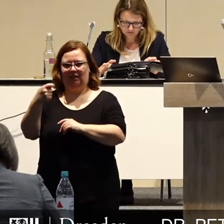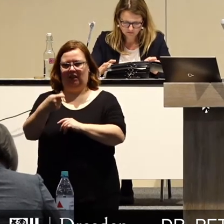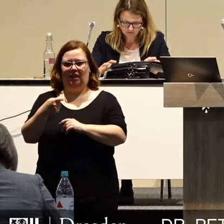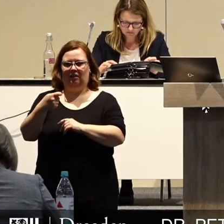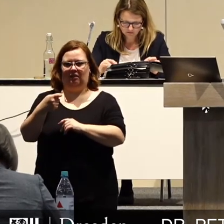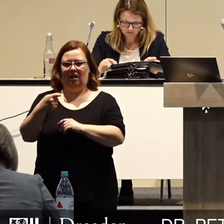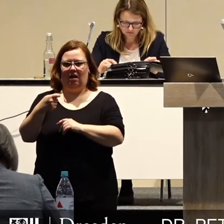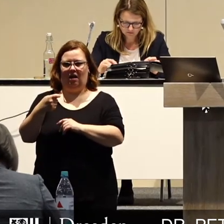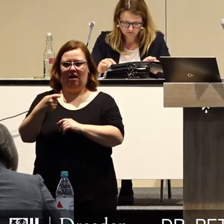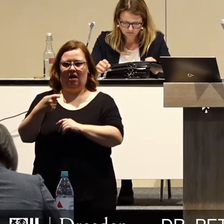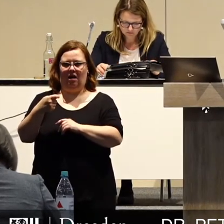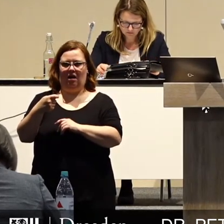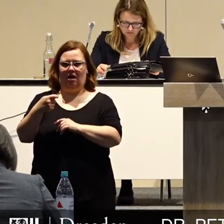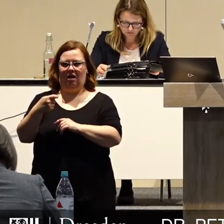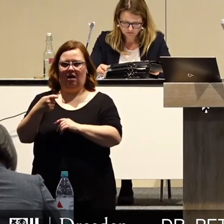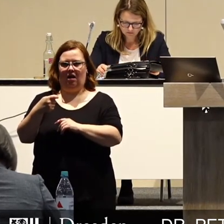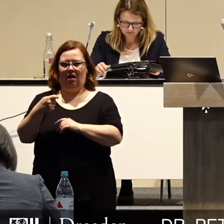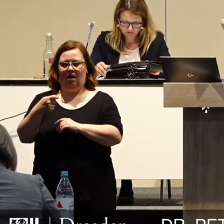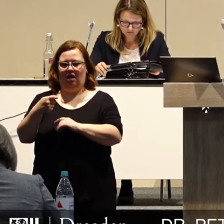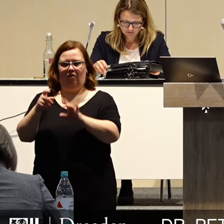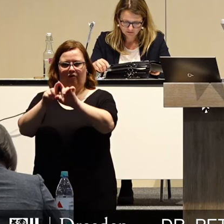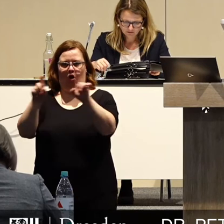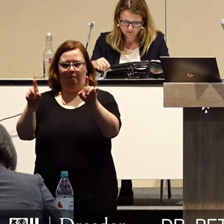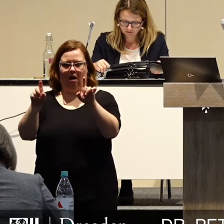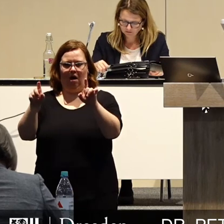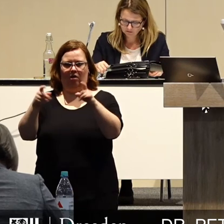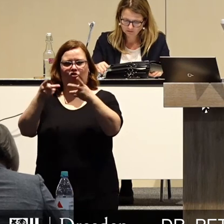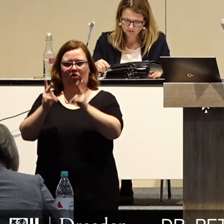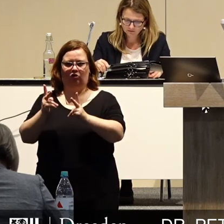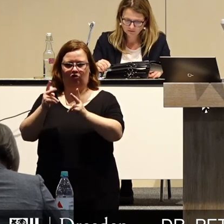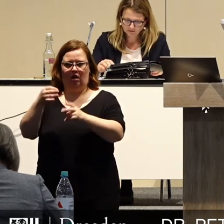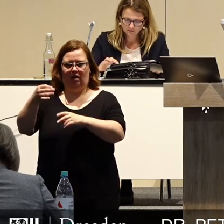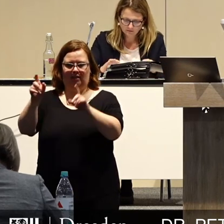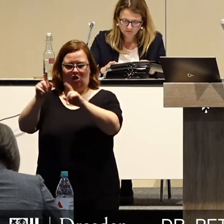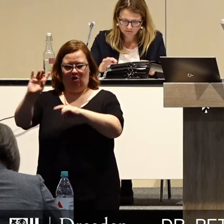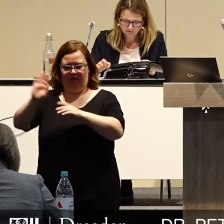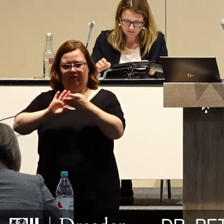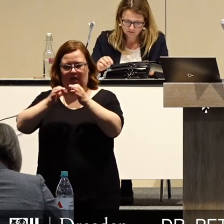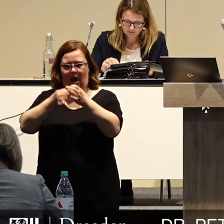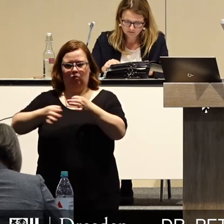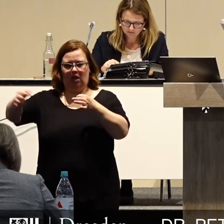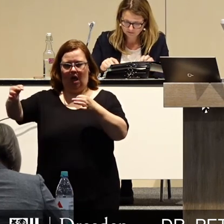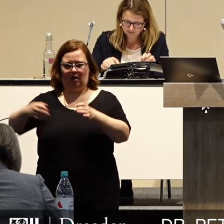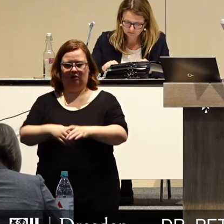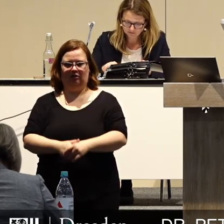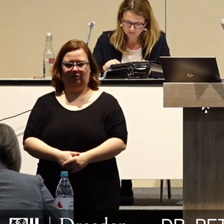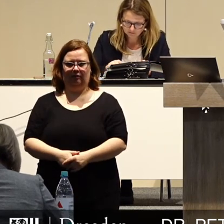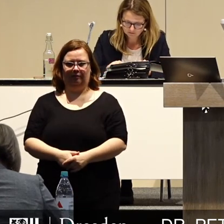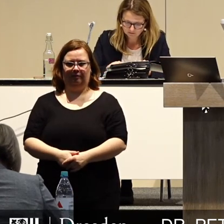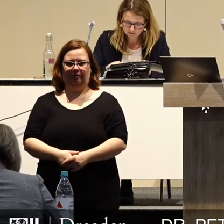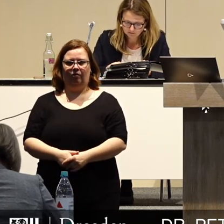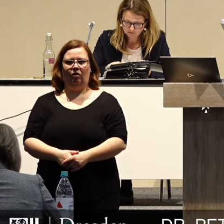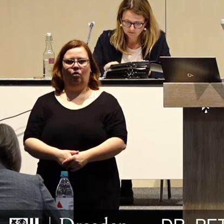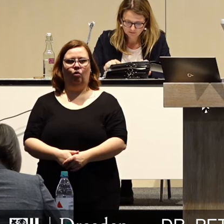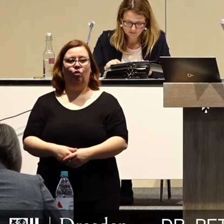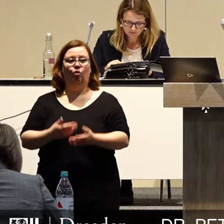Errichtung durch eine städtische Gesellschaft. An dieser Stelle eine